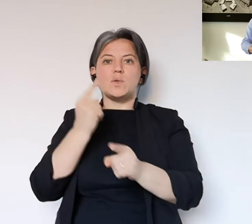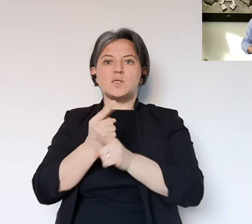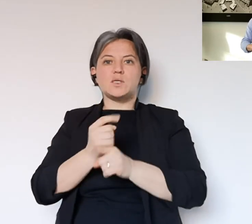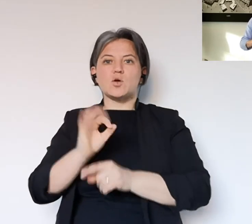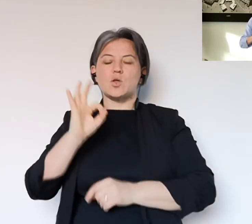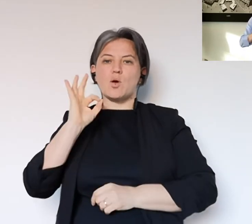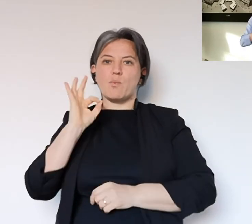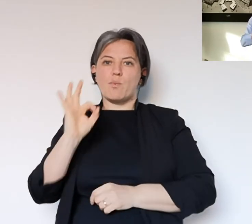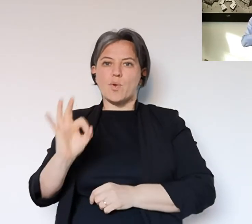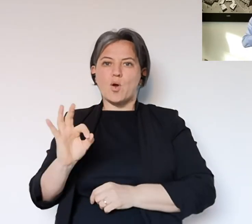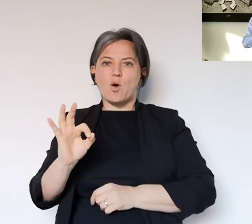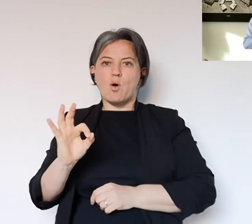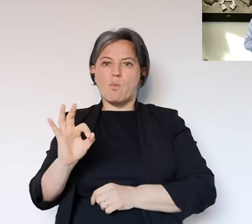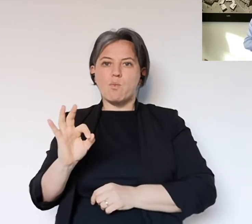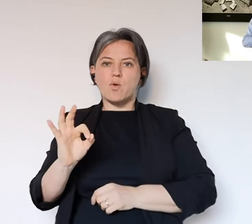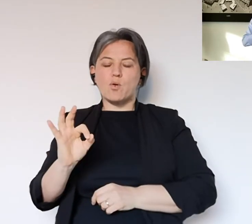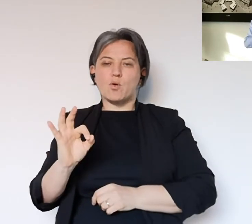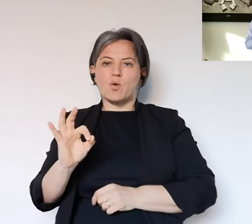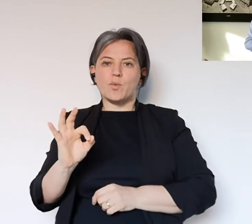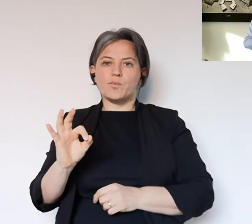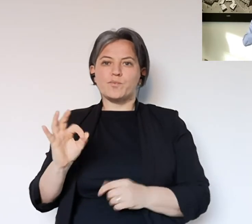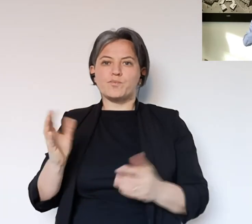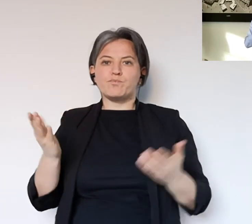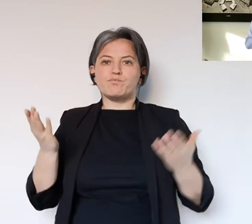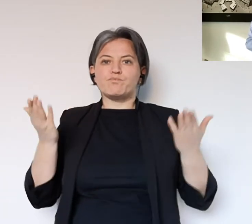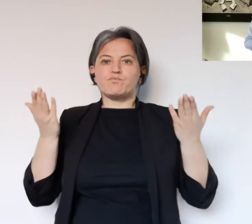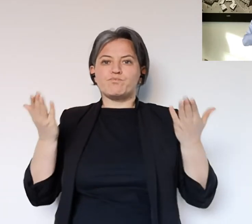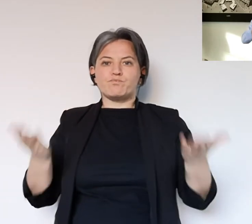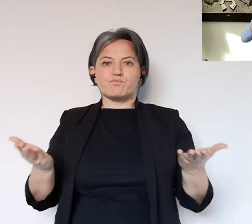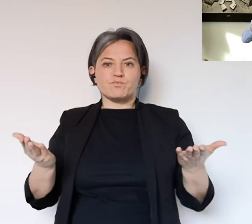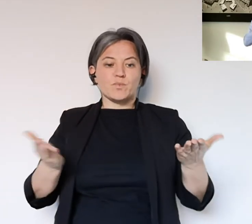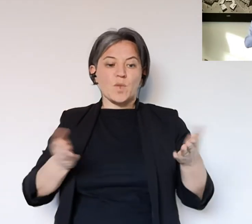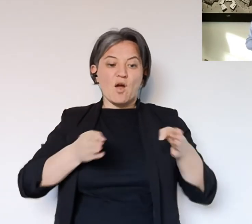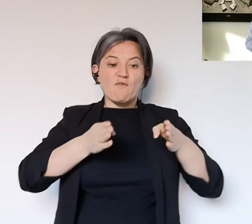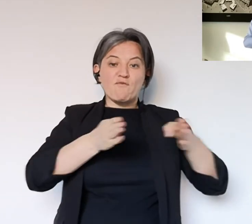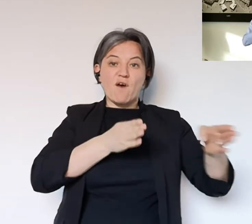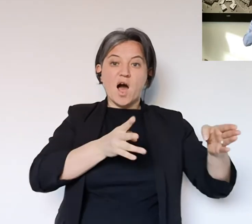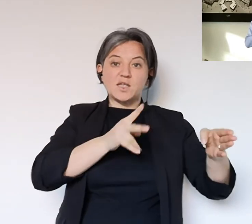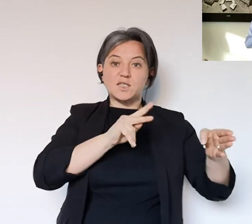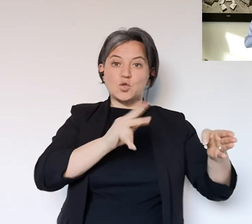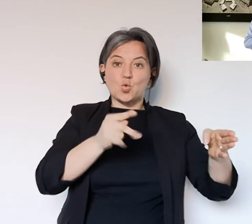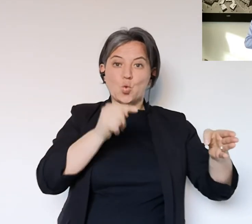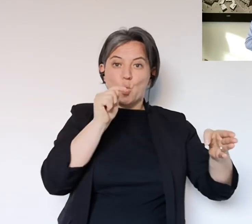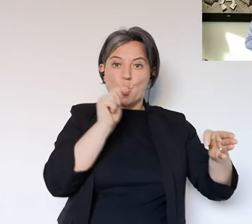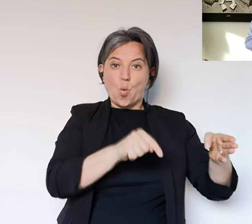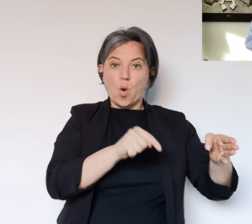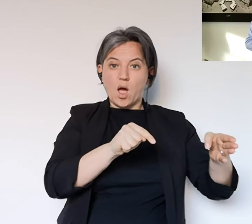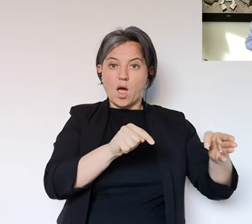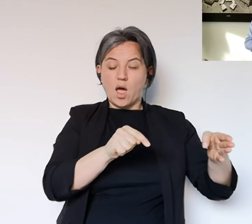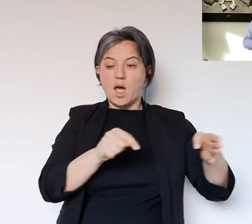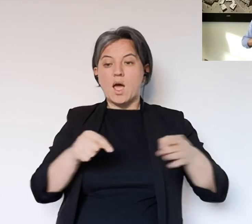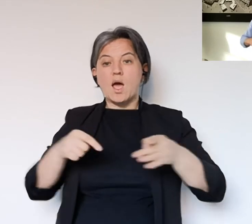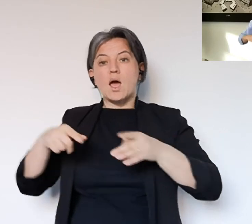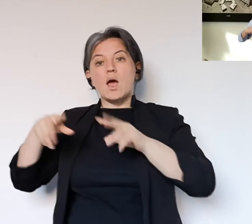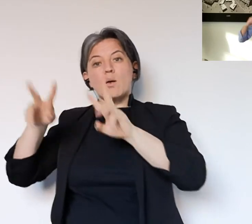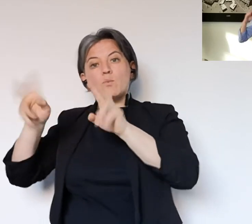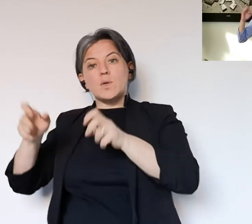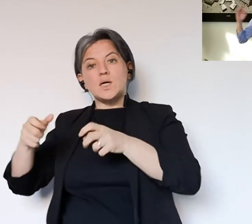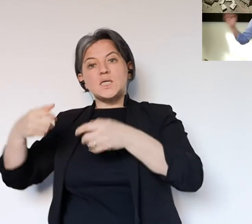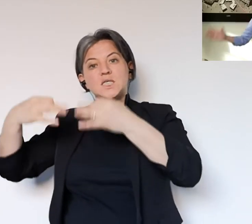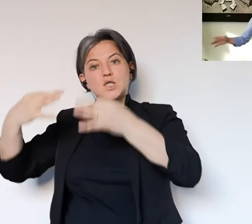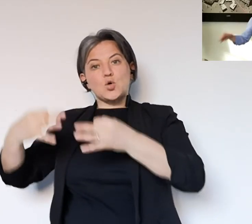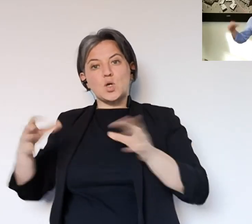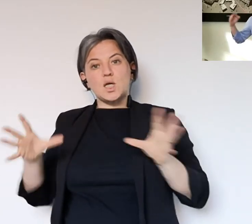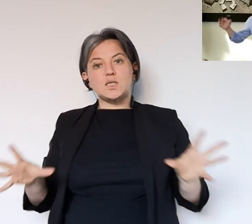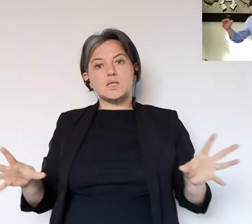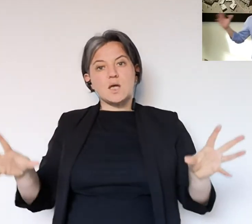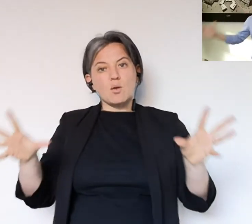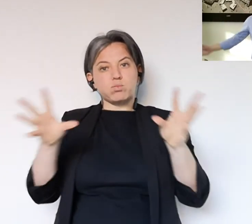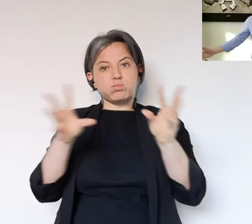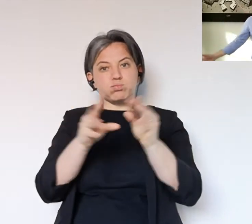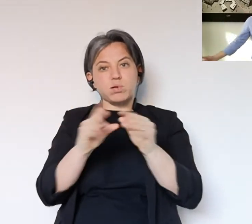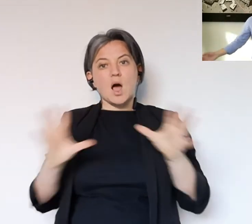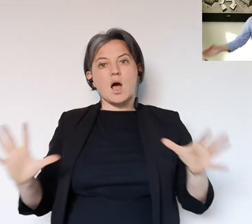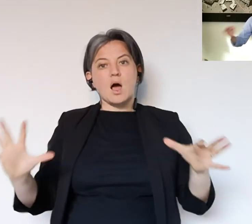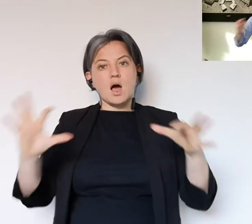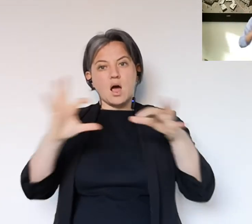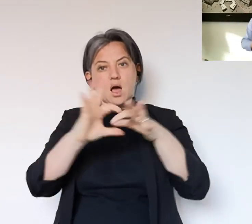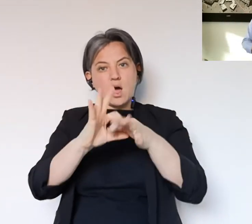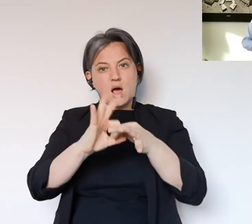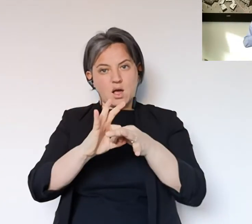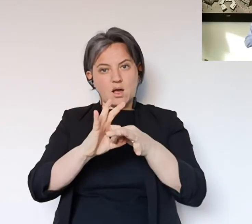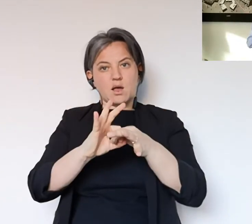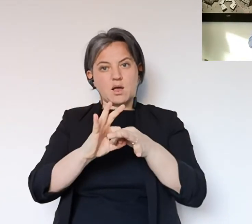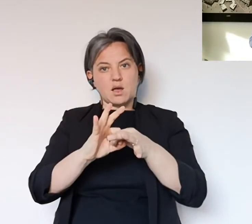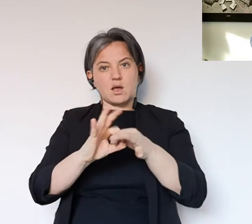complessiva, abbiamo bisogno di legare in maniera indissolubile la fase 2